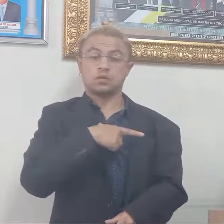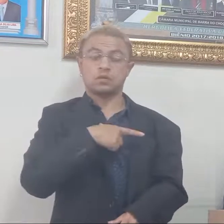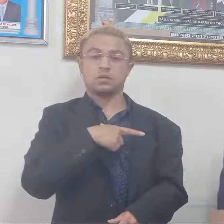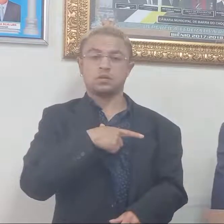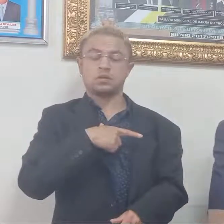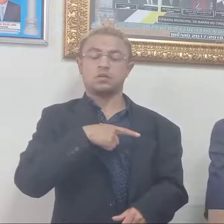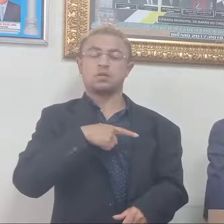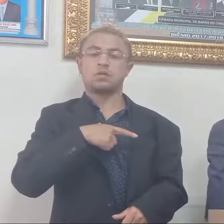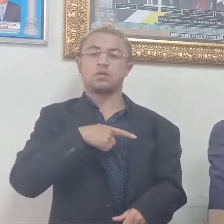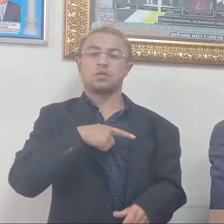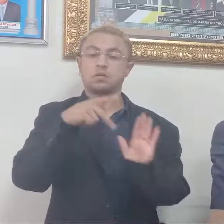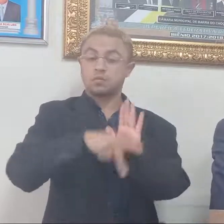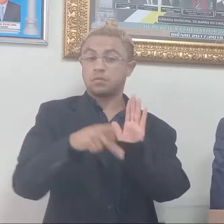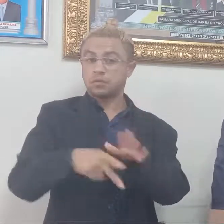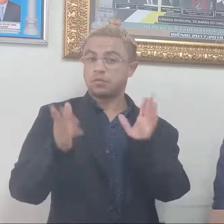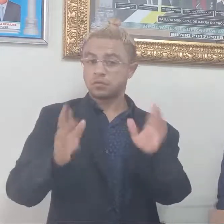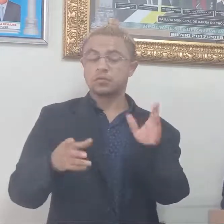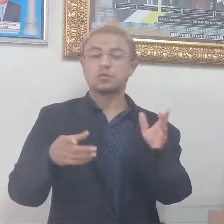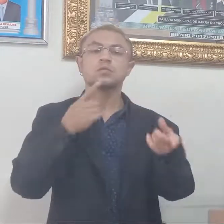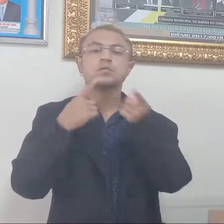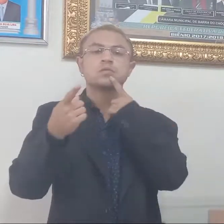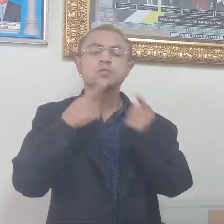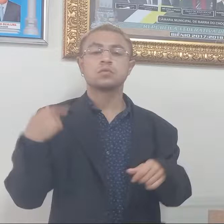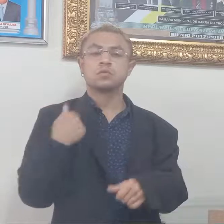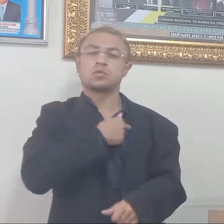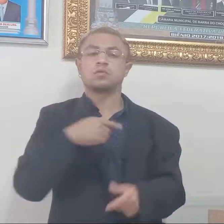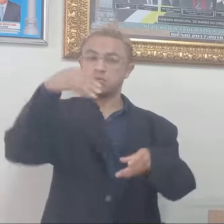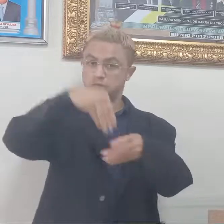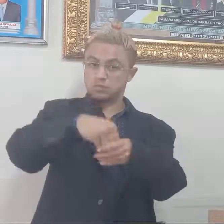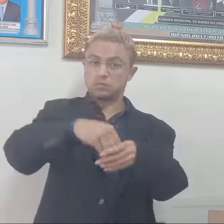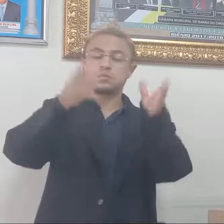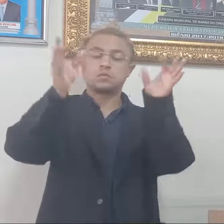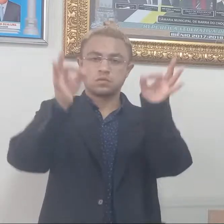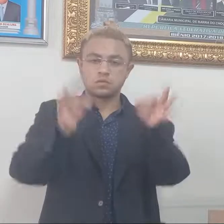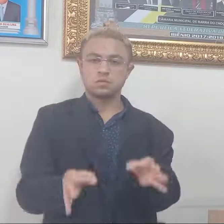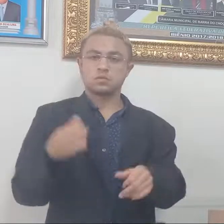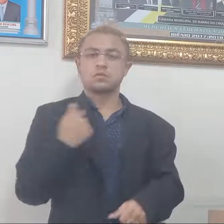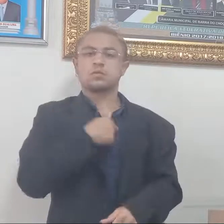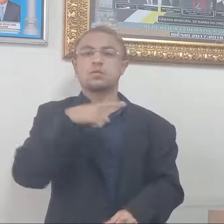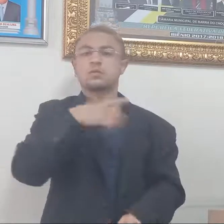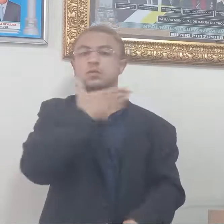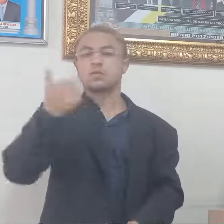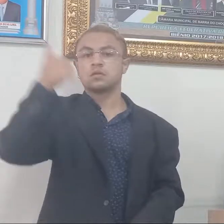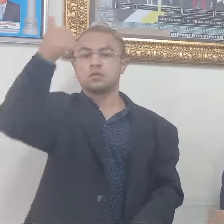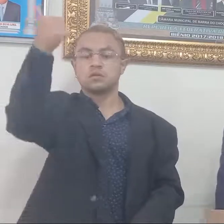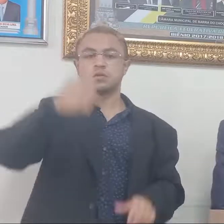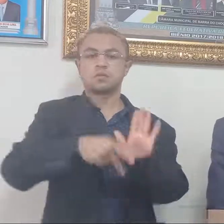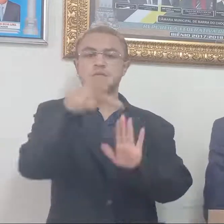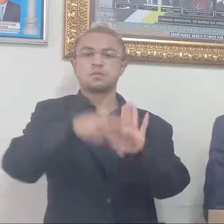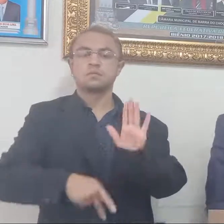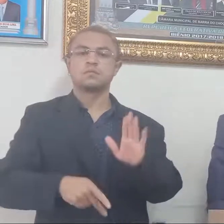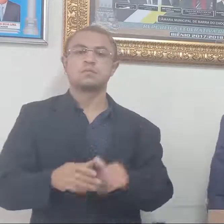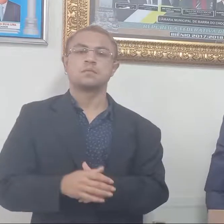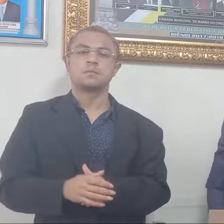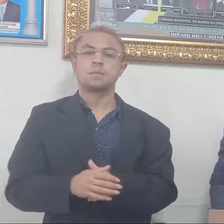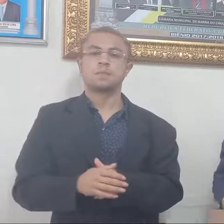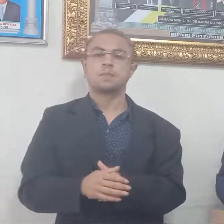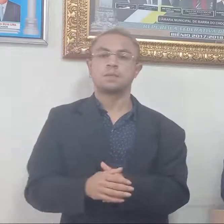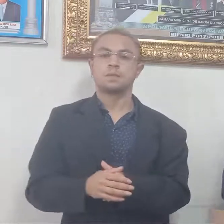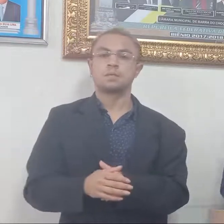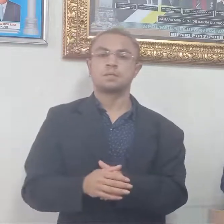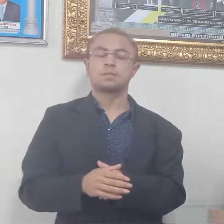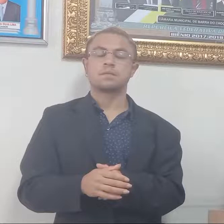está em discussão novamente para ser discutido e, com certeza, votado para o bem da população. E referente